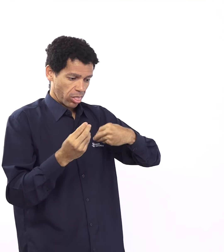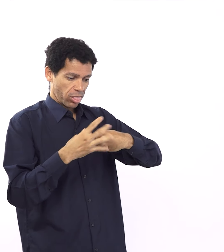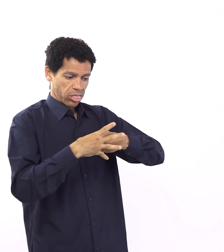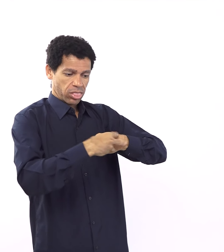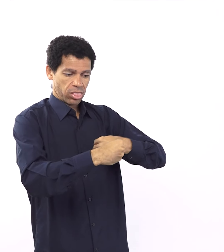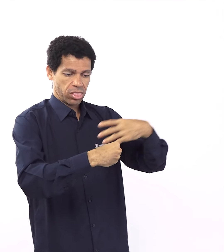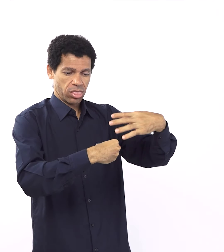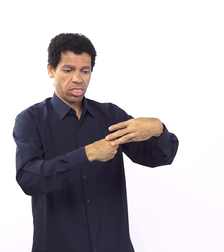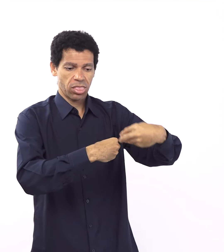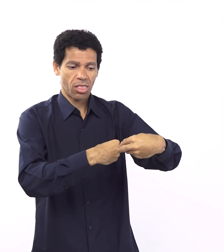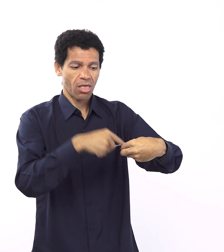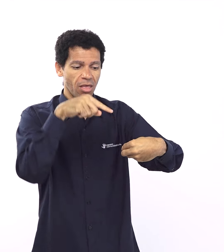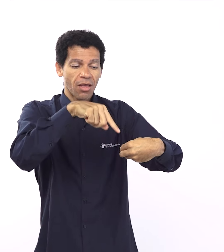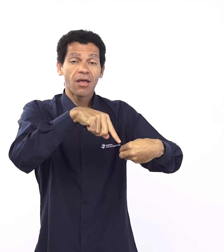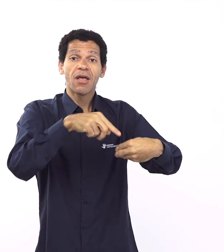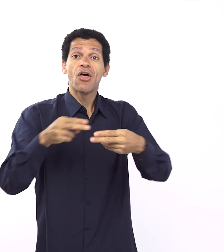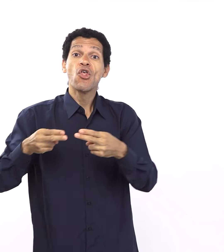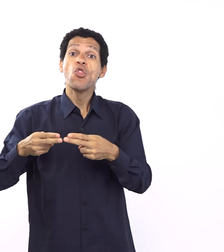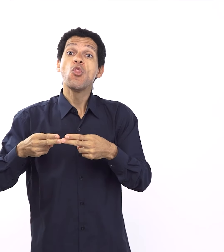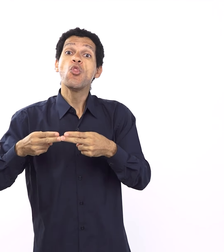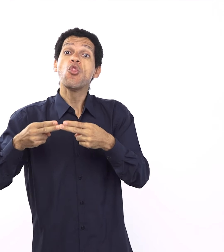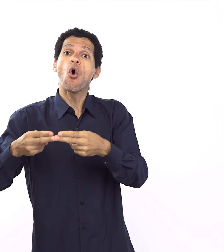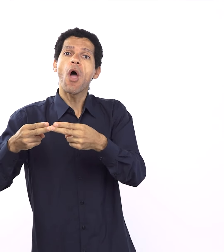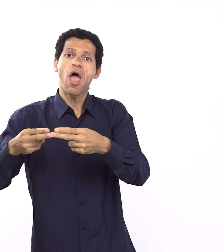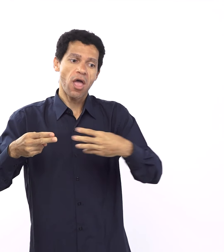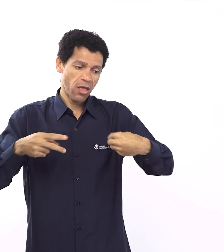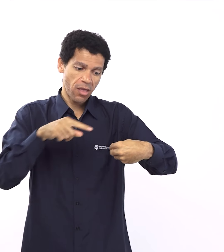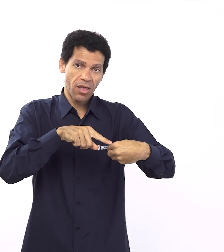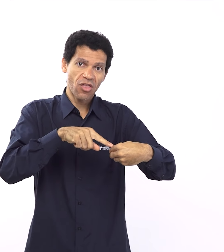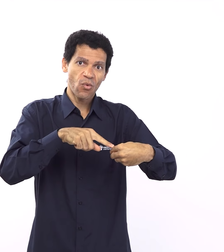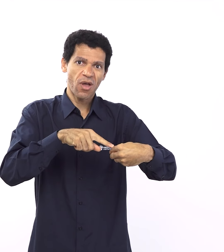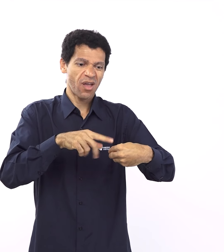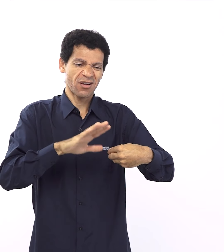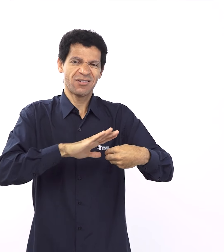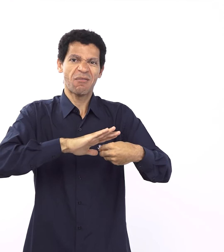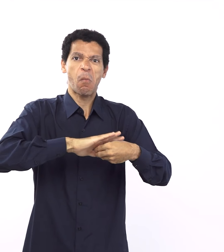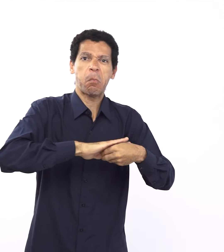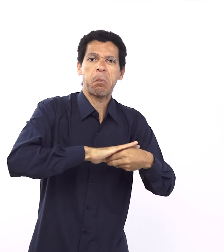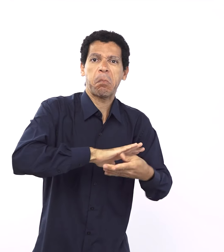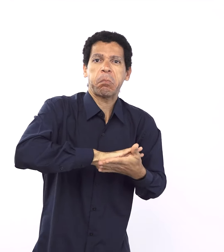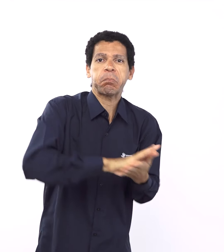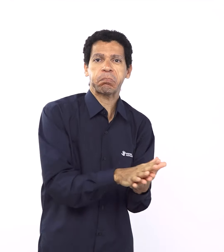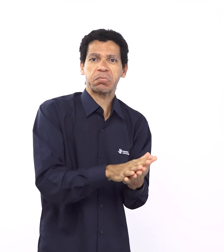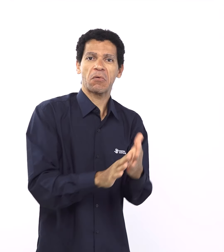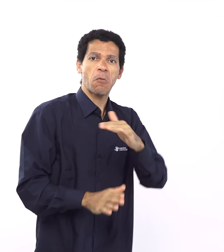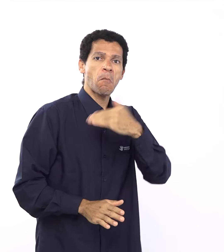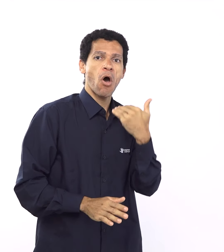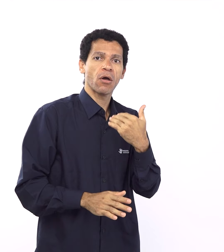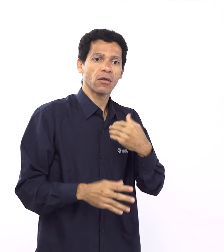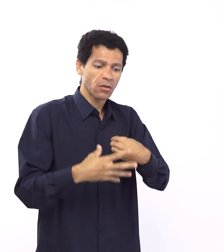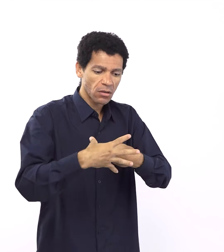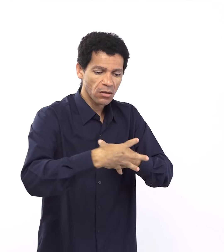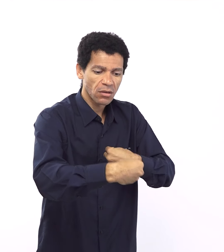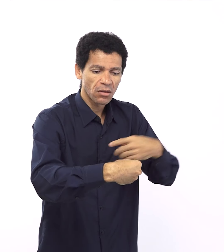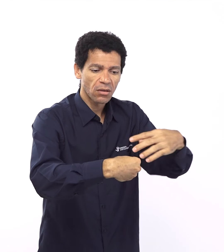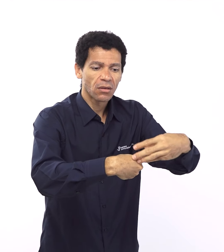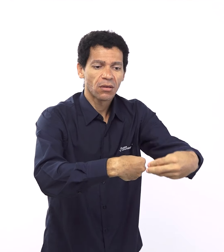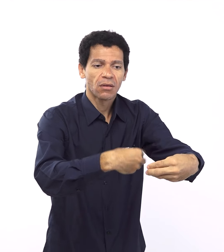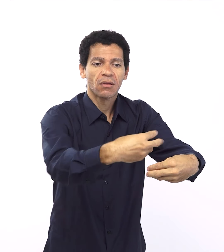fidelidade àquilo que eu prometi, ela vai ser algo constante, pode se acostumar com a minha fidelidade, e apesar